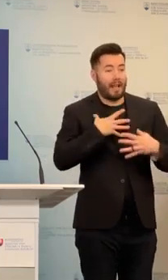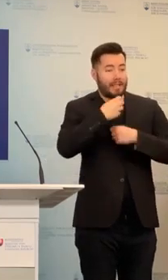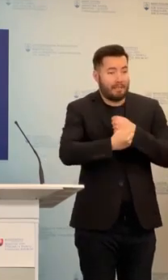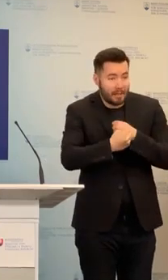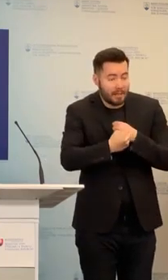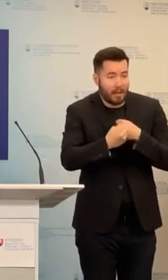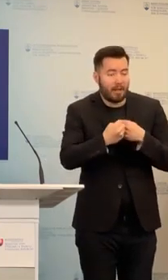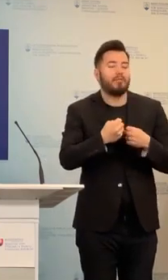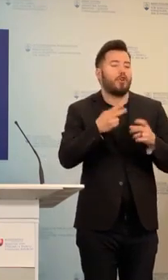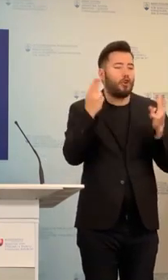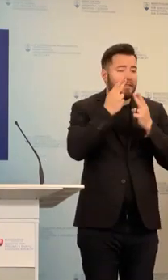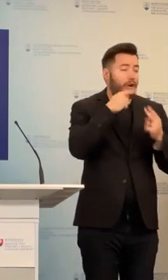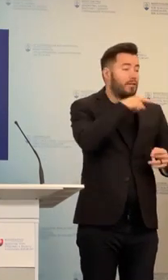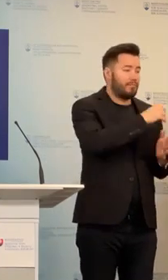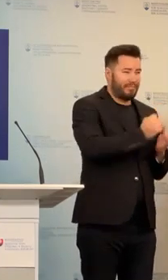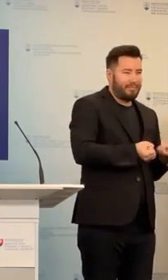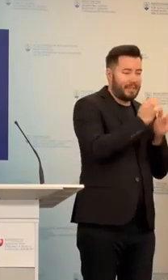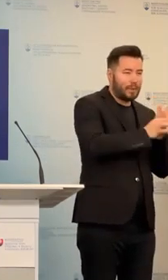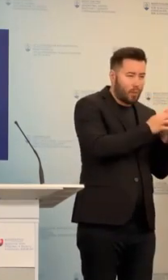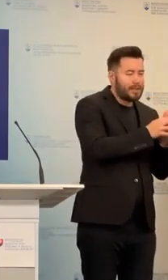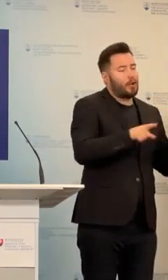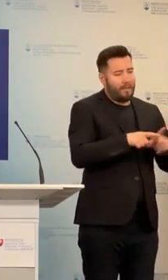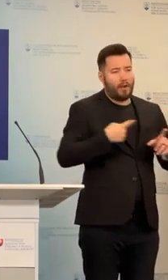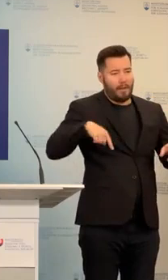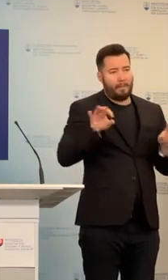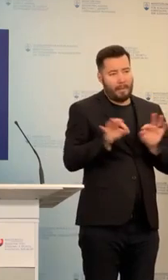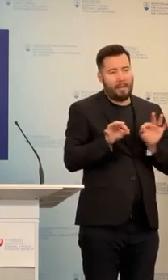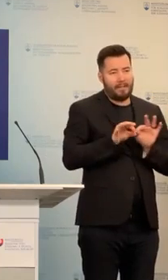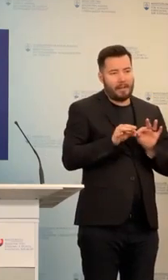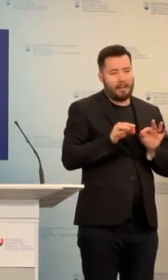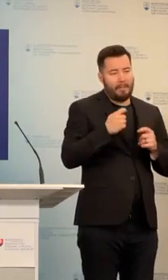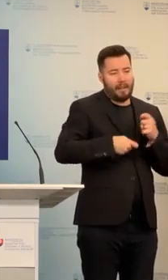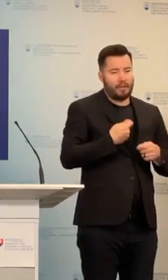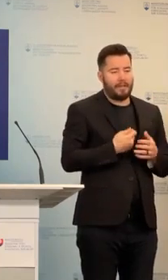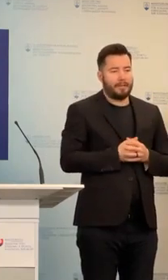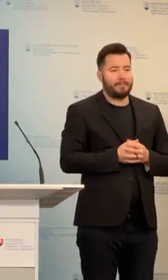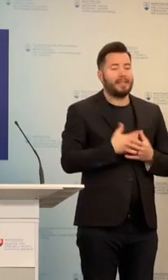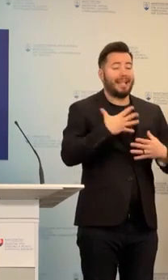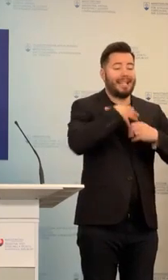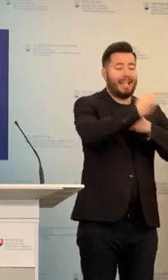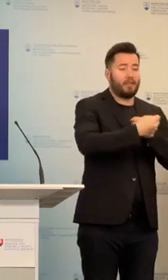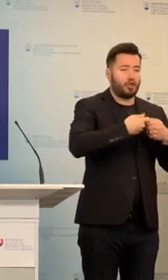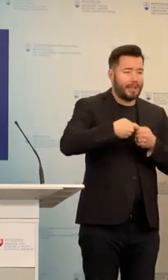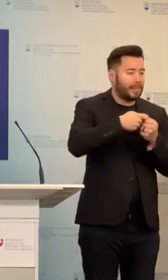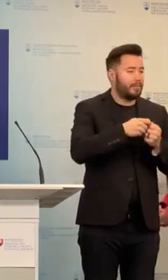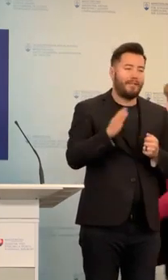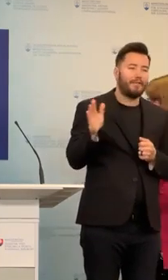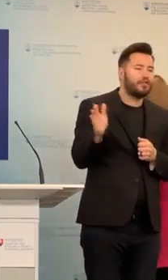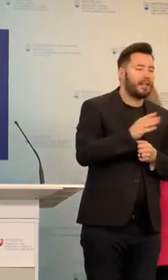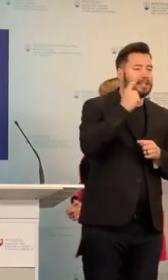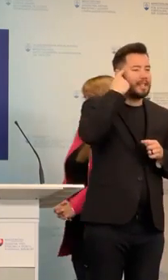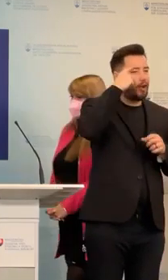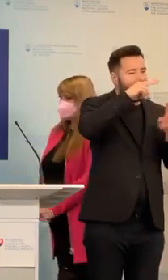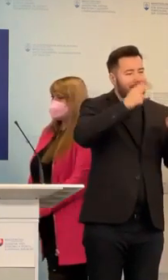operovať aj v tejto náročnej situácii. Intervenčné tímy, ako bolo povedané, sú vytvorené vo všetkých zariadení výchovného